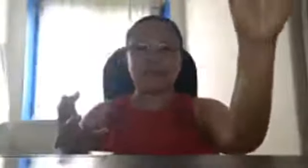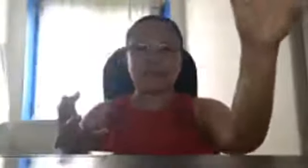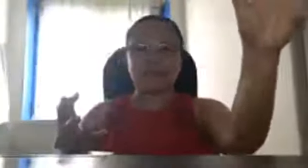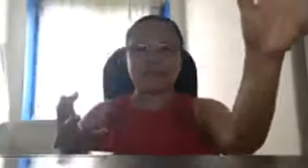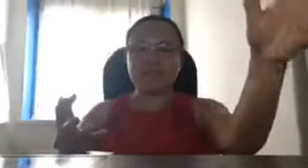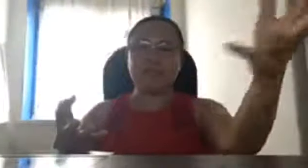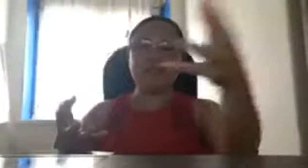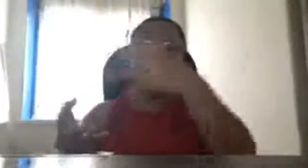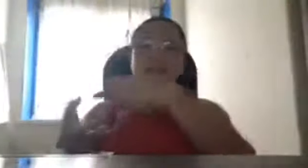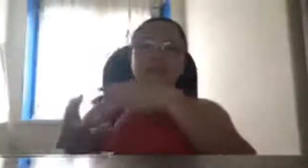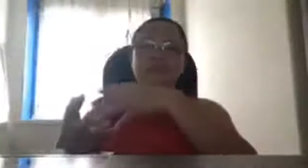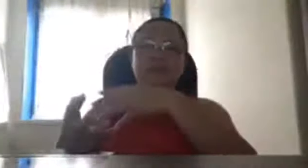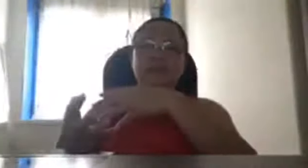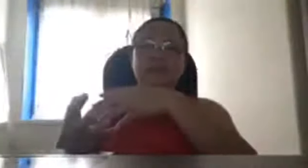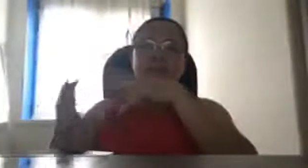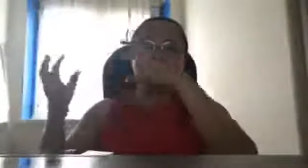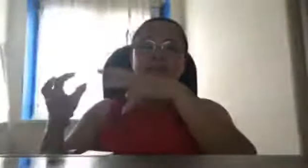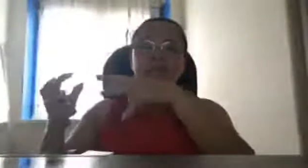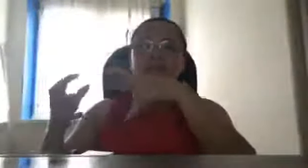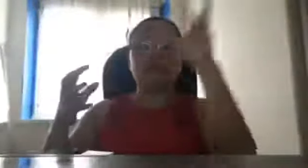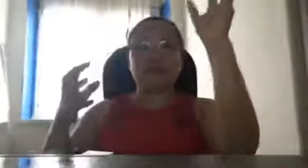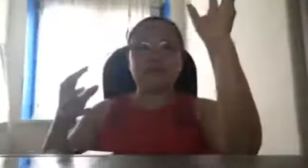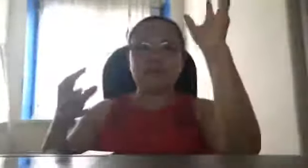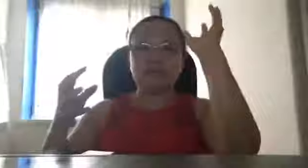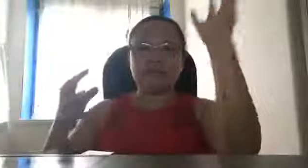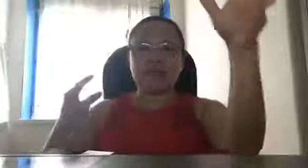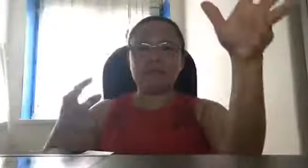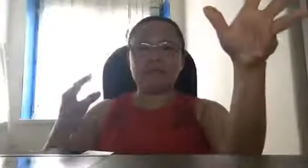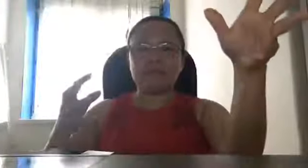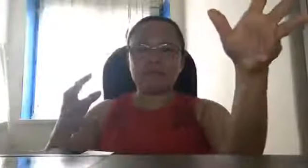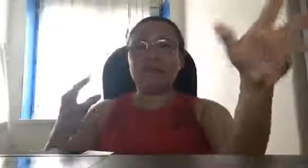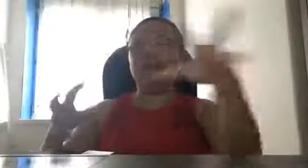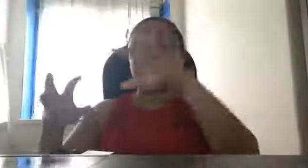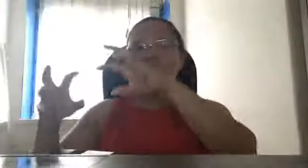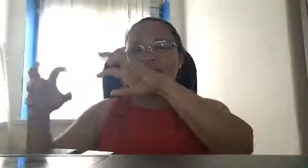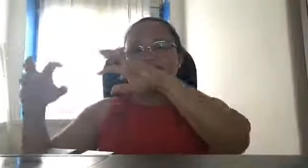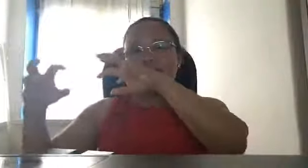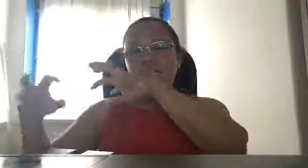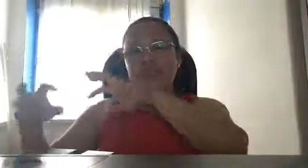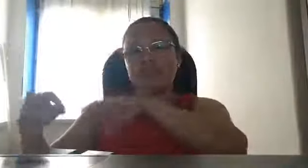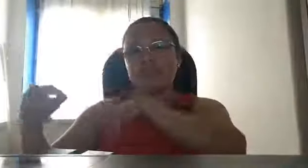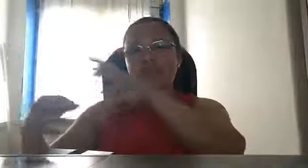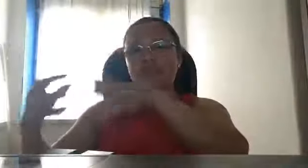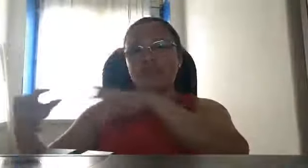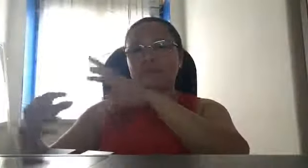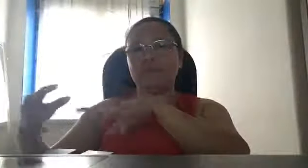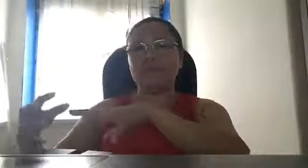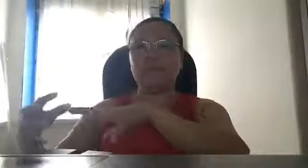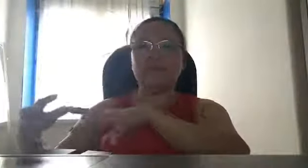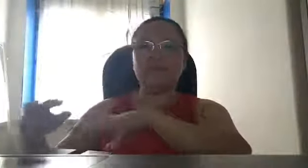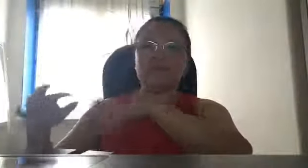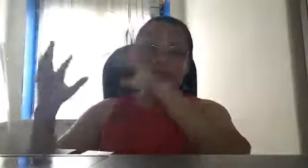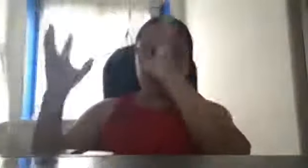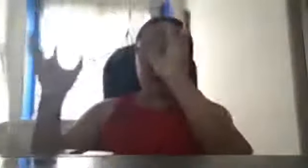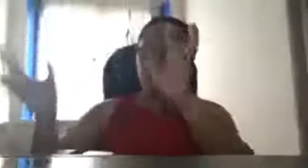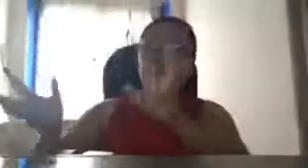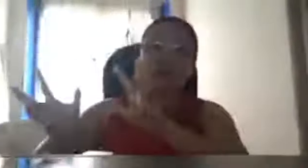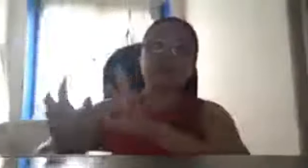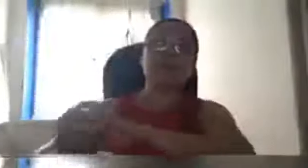provinces and then yung mga from province naman pwede na sila makabili na kung anong